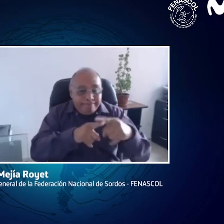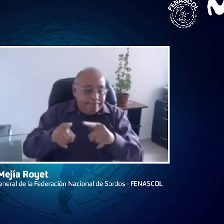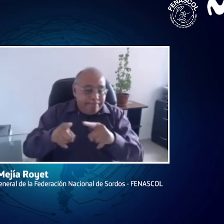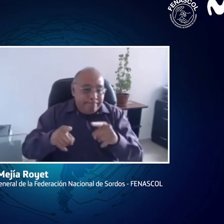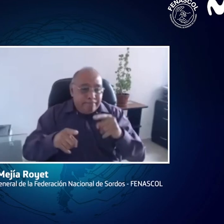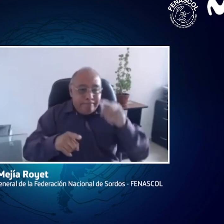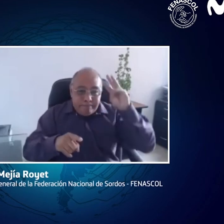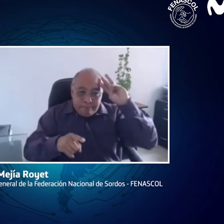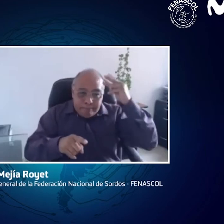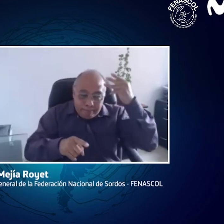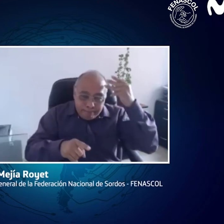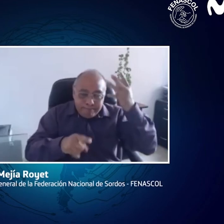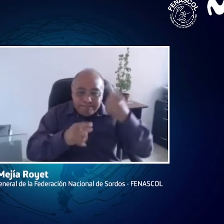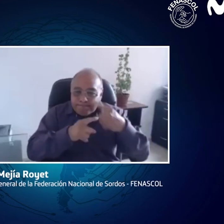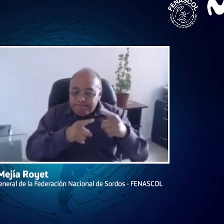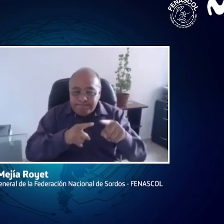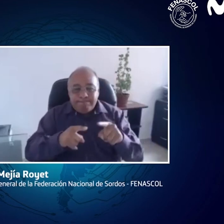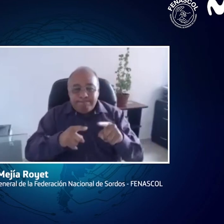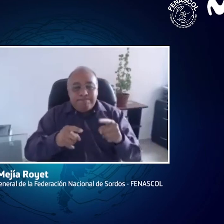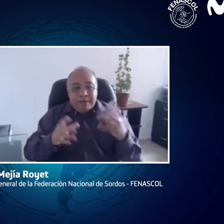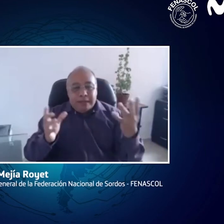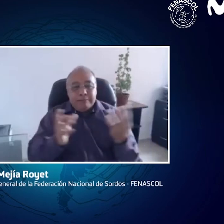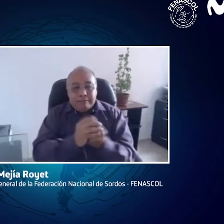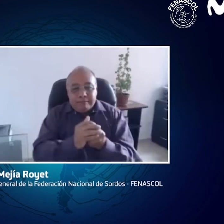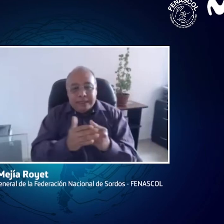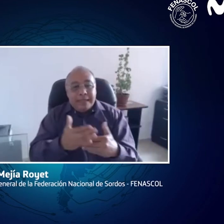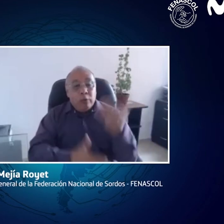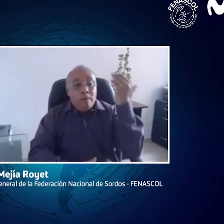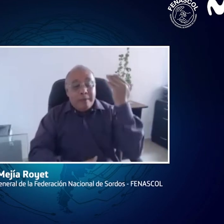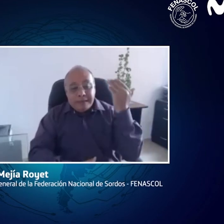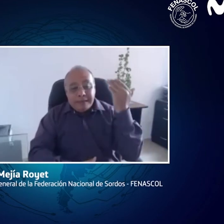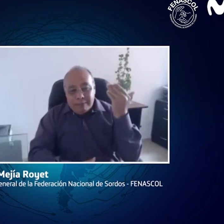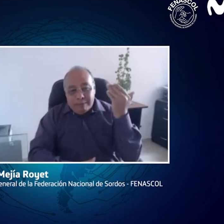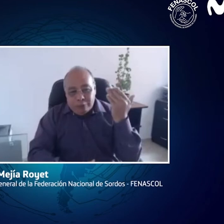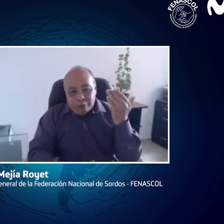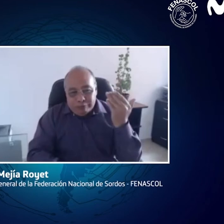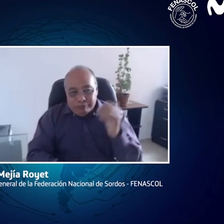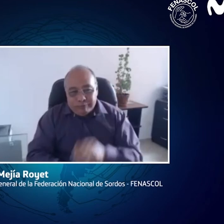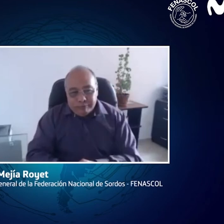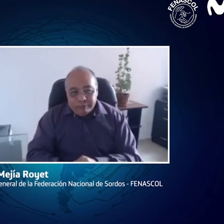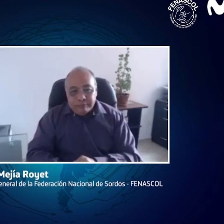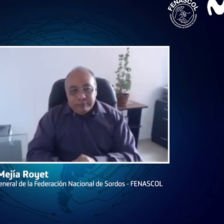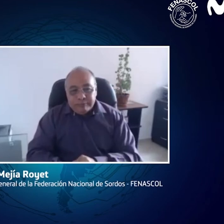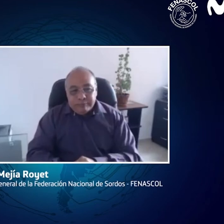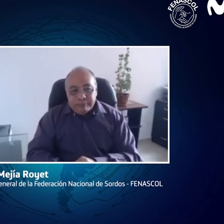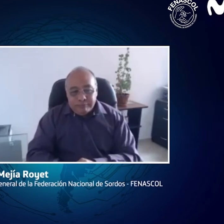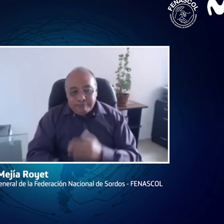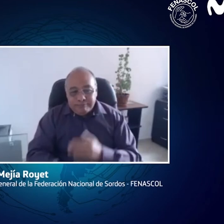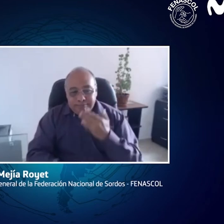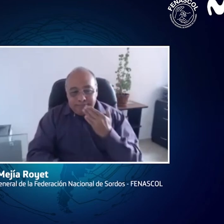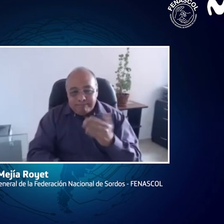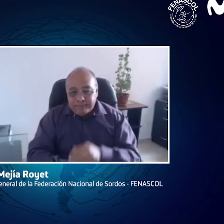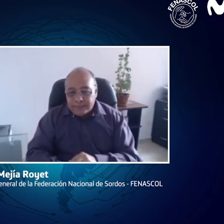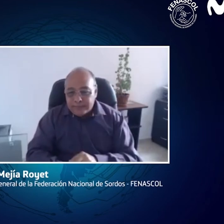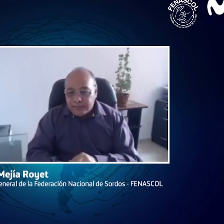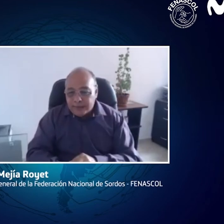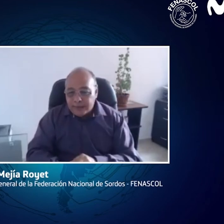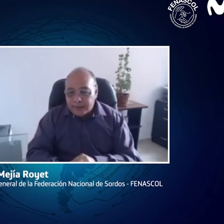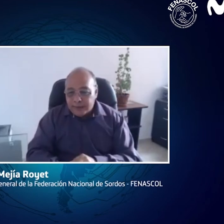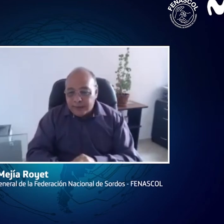personas de baja visión y la diversidad de discapacidades, personas, la diversidad de discapacidades que hay, es importante, pues, iniciar con